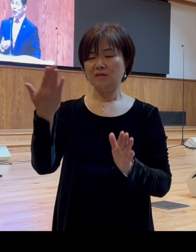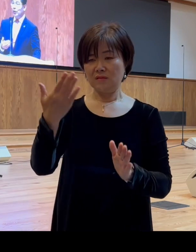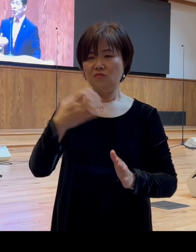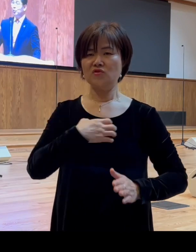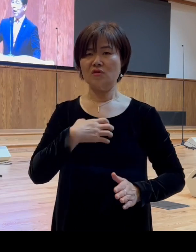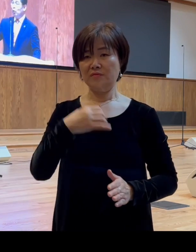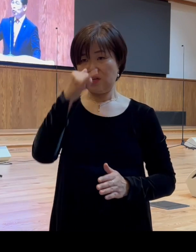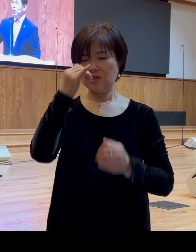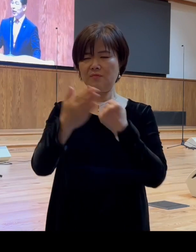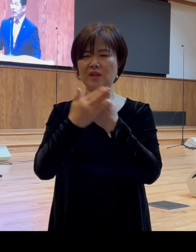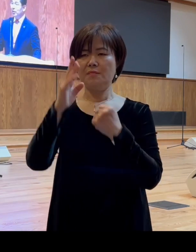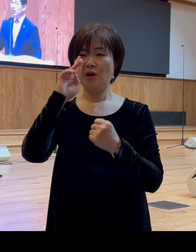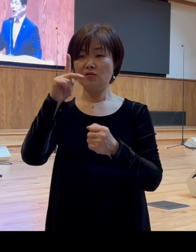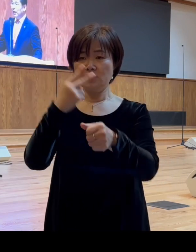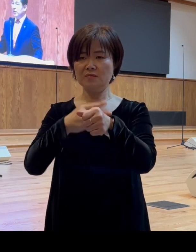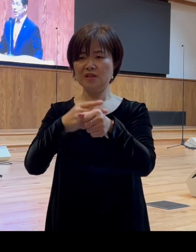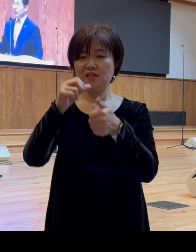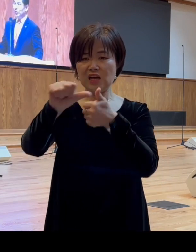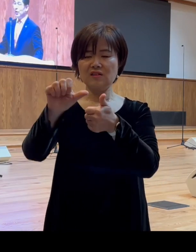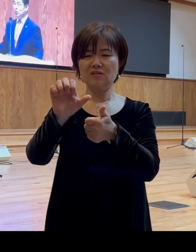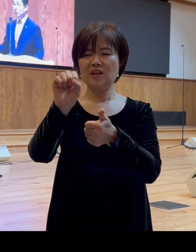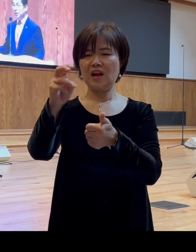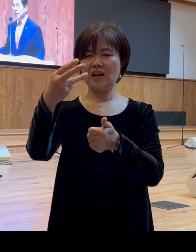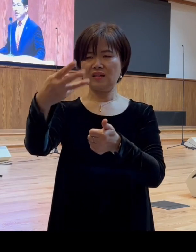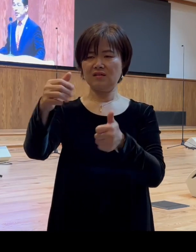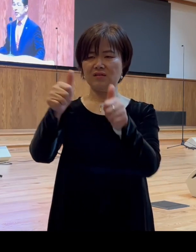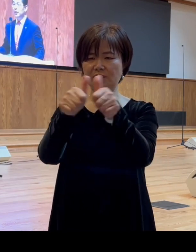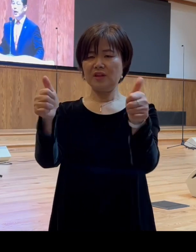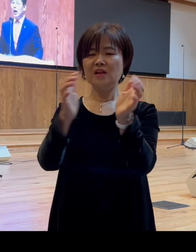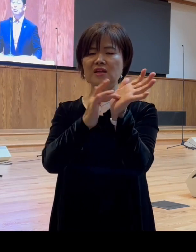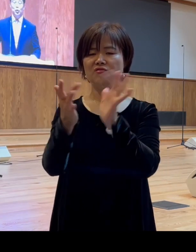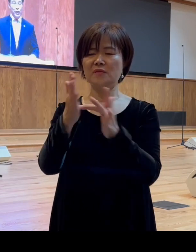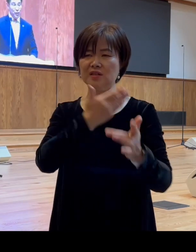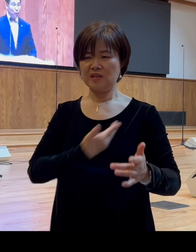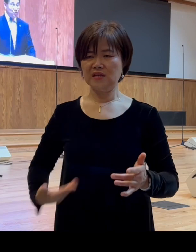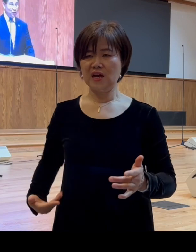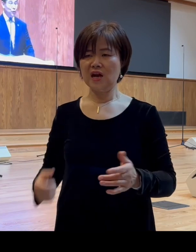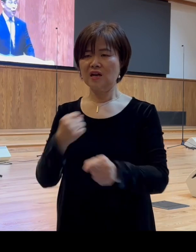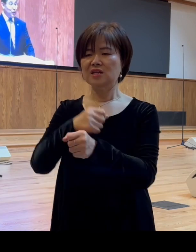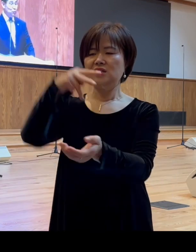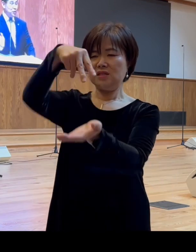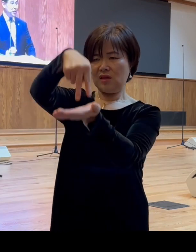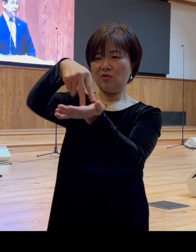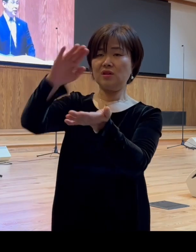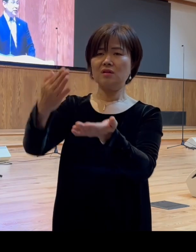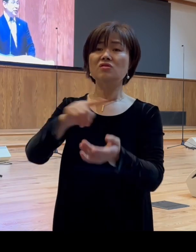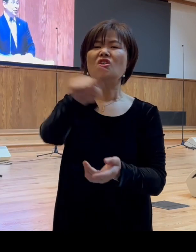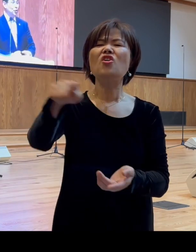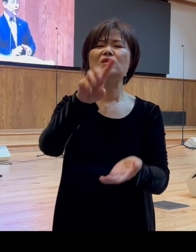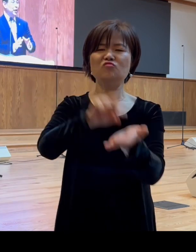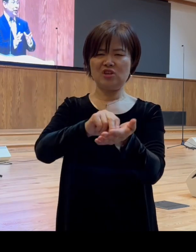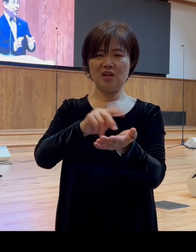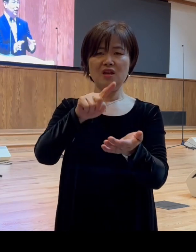바울을 따르던 알렉산더 예수님의 제자를 앞으로 내세워서 이건 너희의 문제니까 너희가 해결하라고